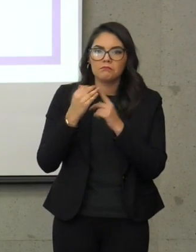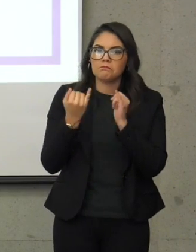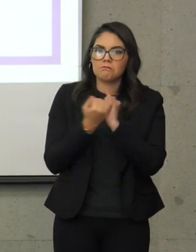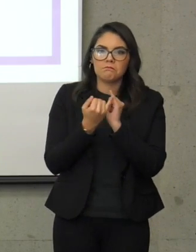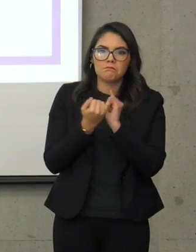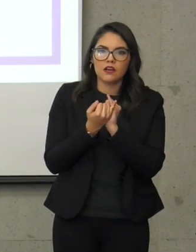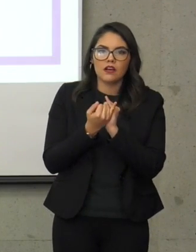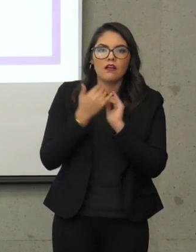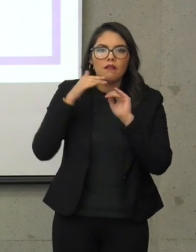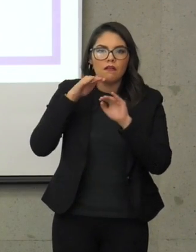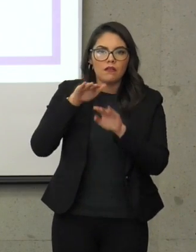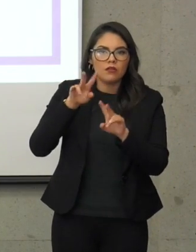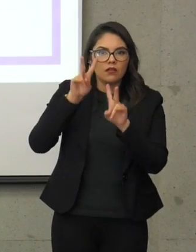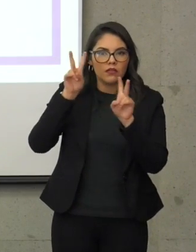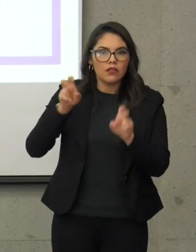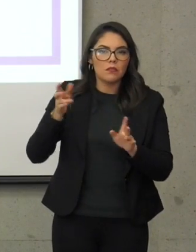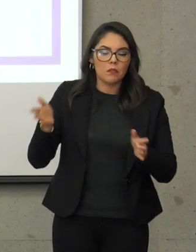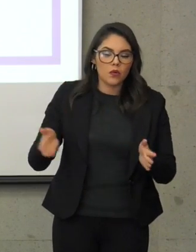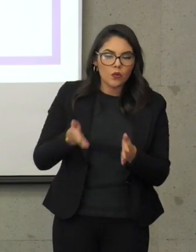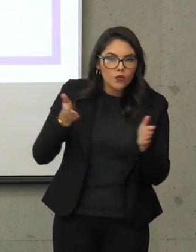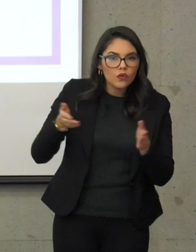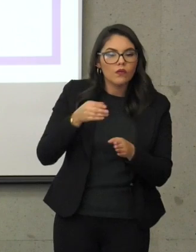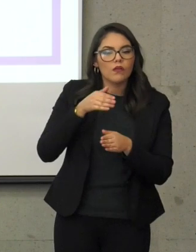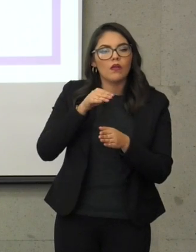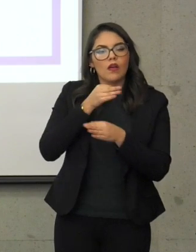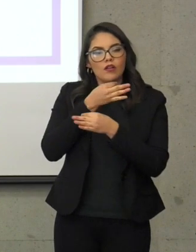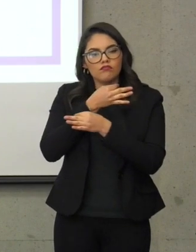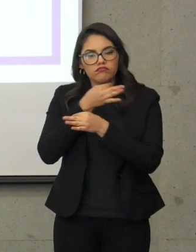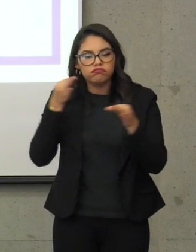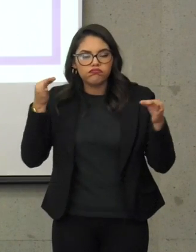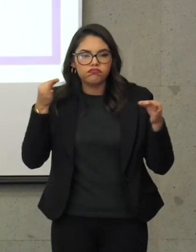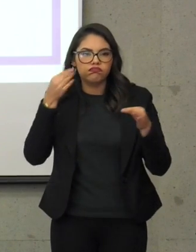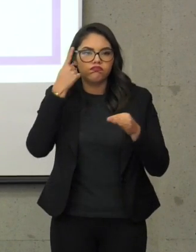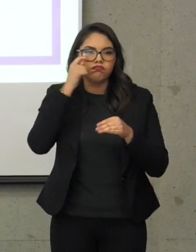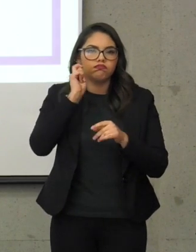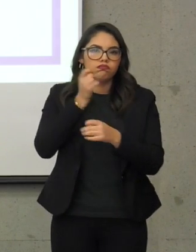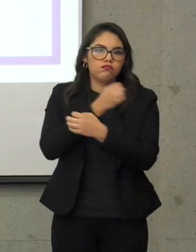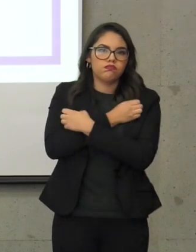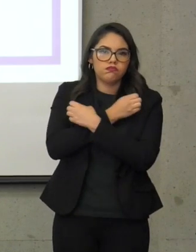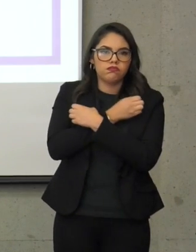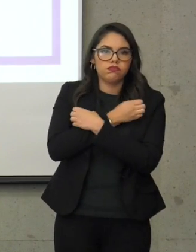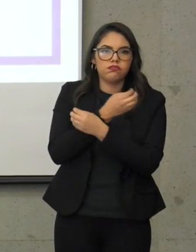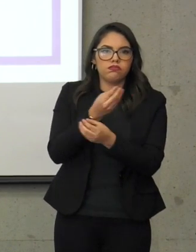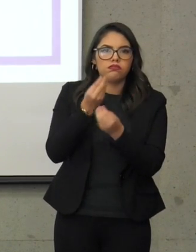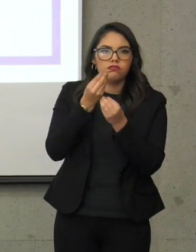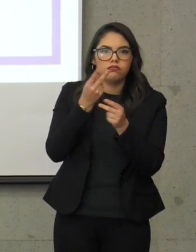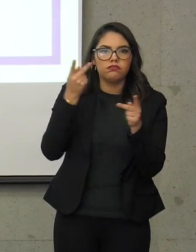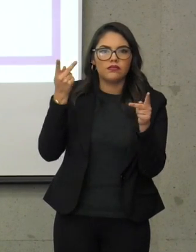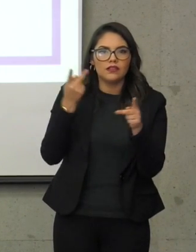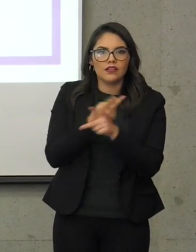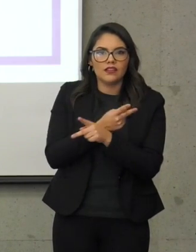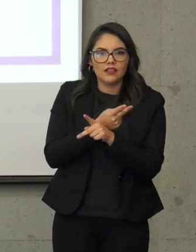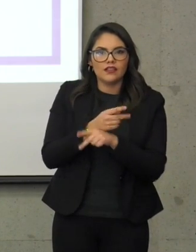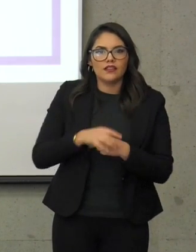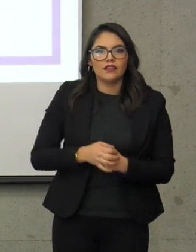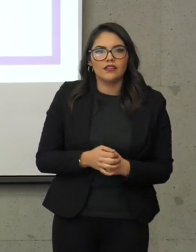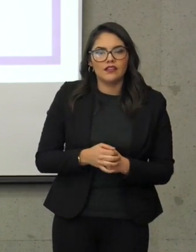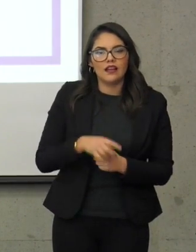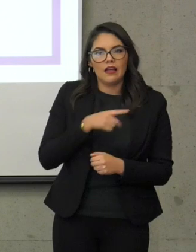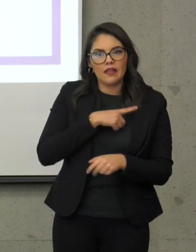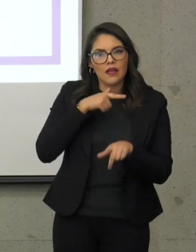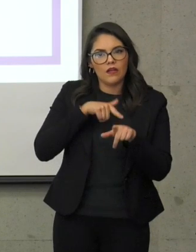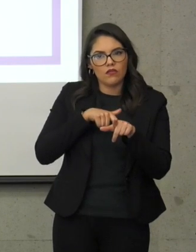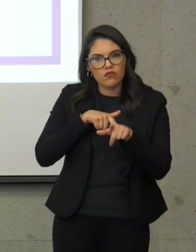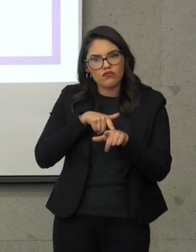y la difusión y la educación sobre derechos humanos. Y ahí es mucho, mucho tenemos que recorrer.